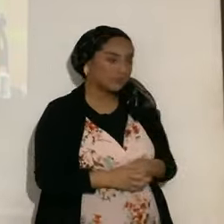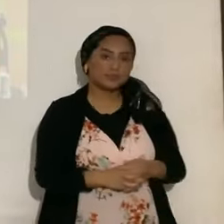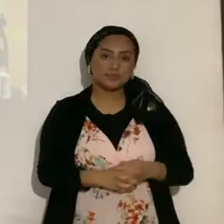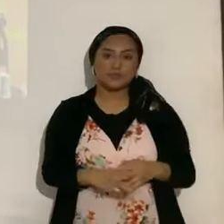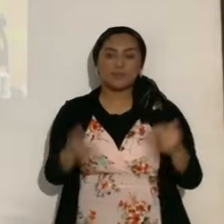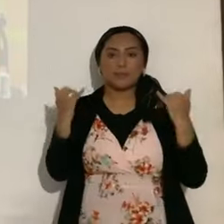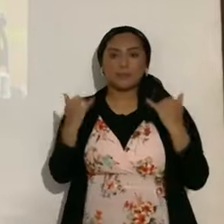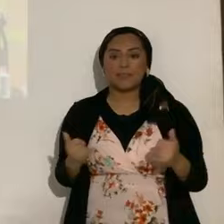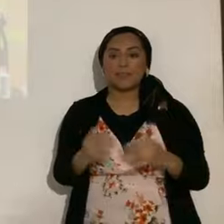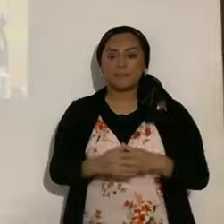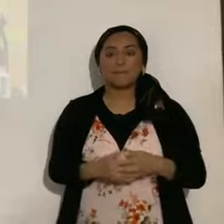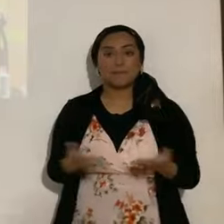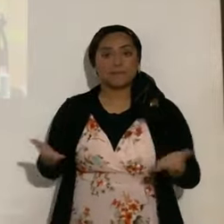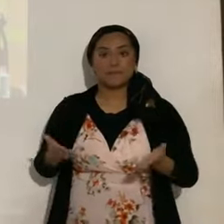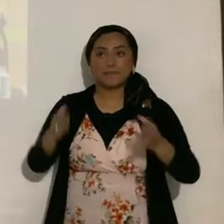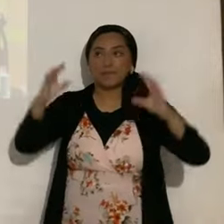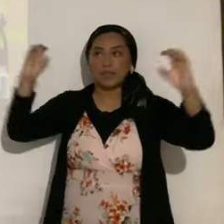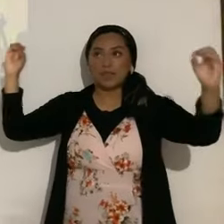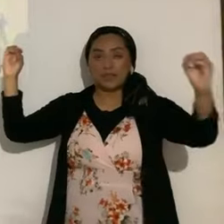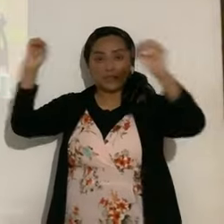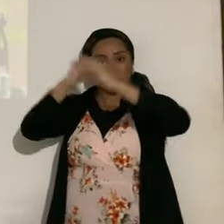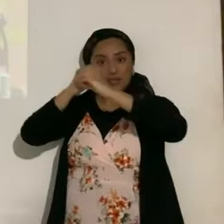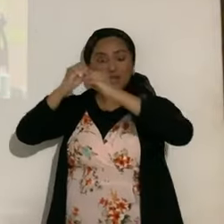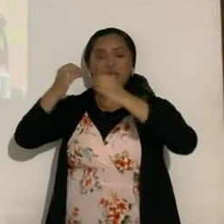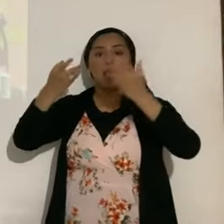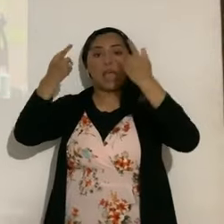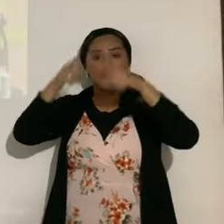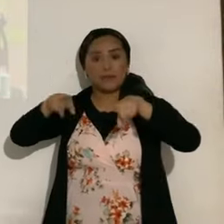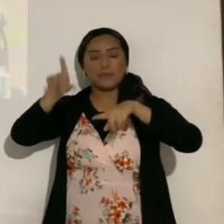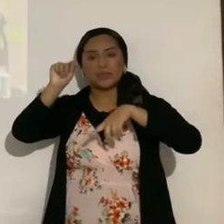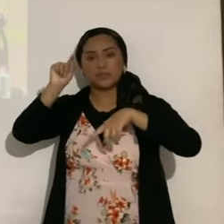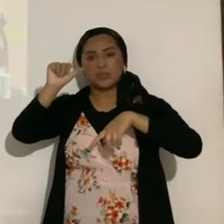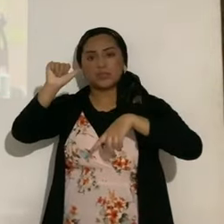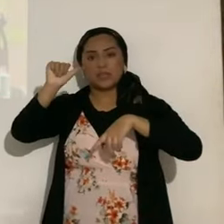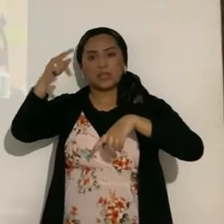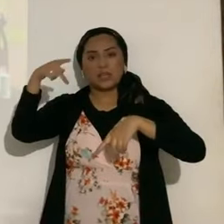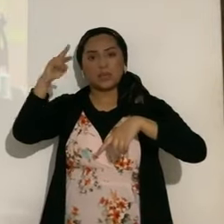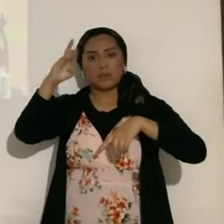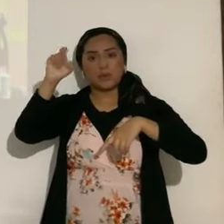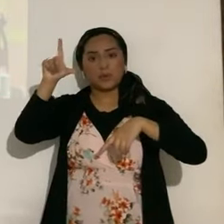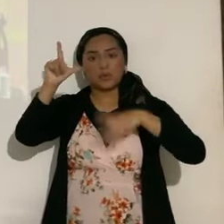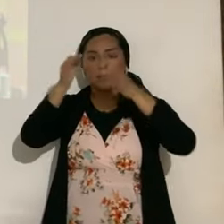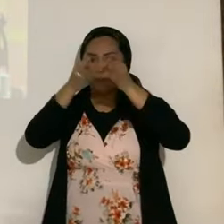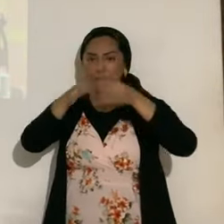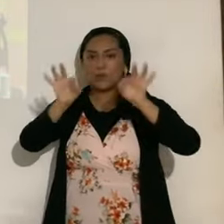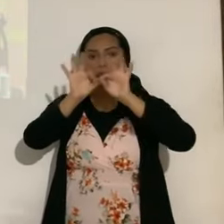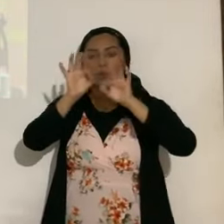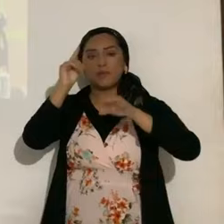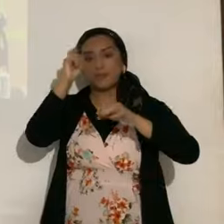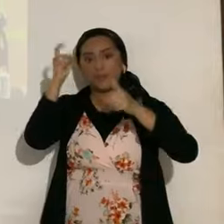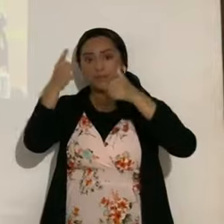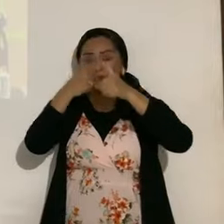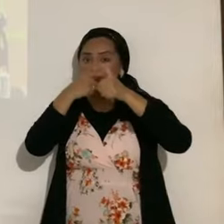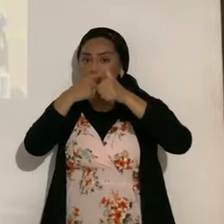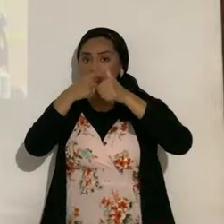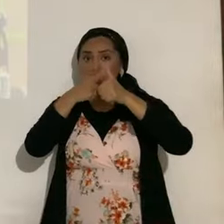Ahora, este eclipse híbrido que va a haber el 20 de abril, es muy importante porque primero va a ser anular,